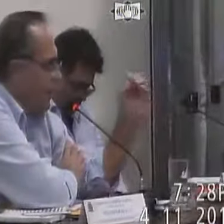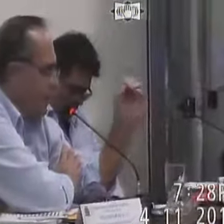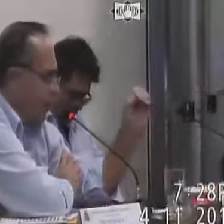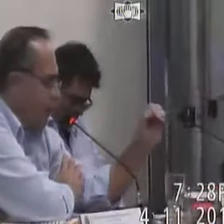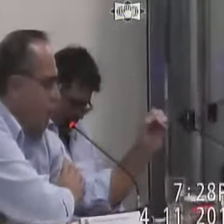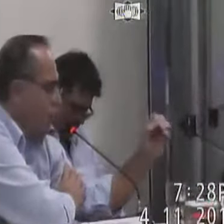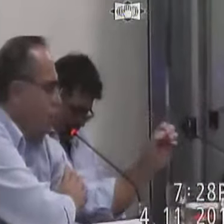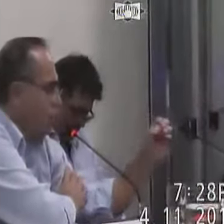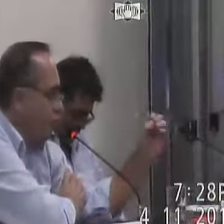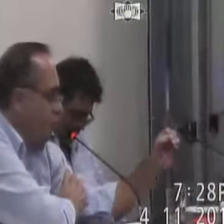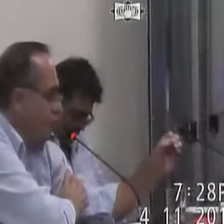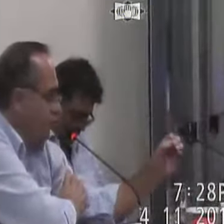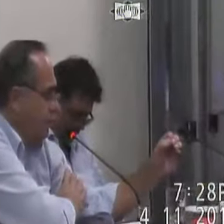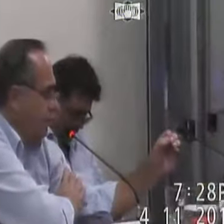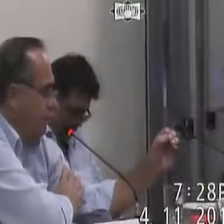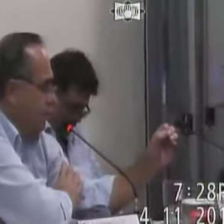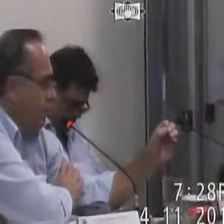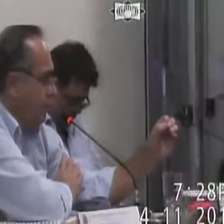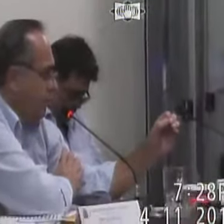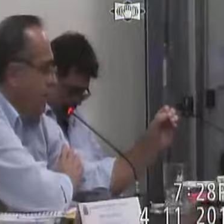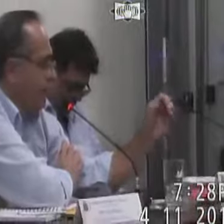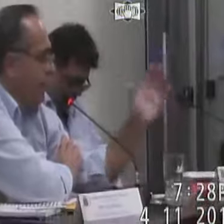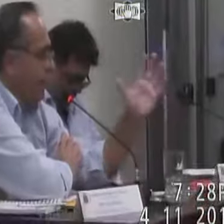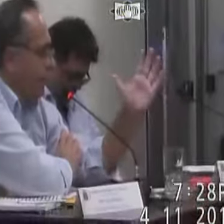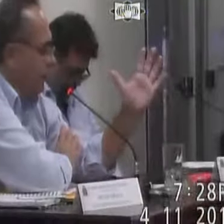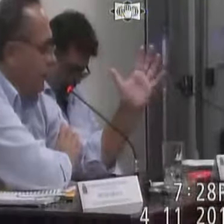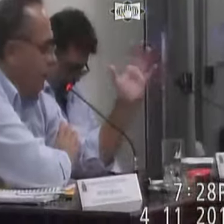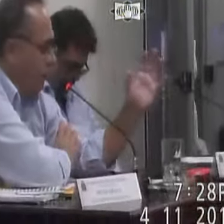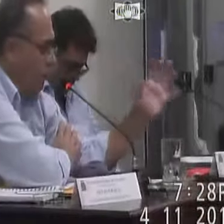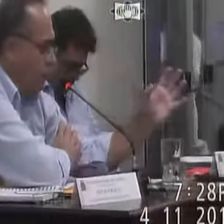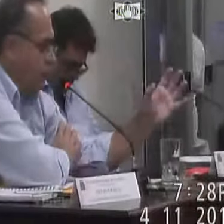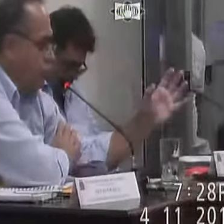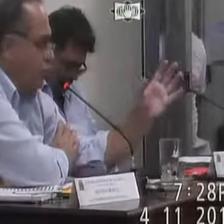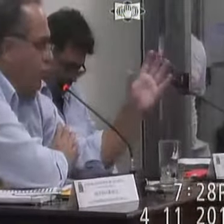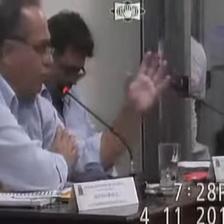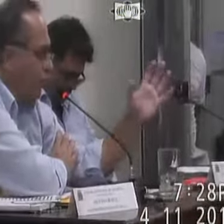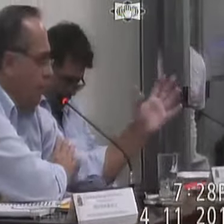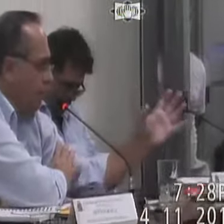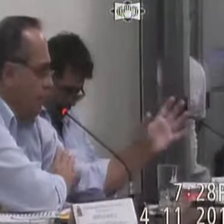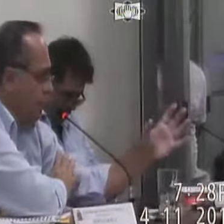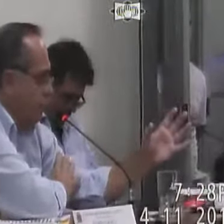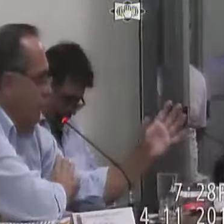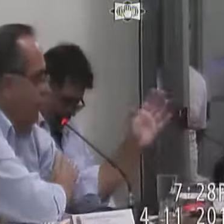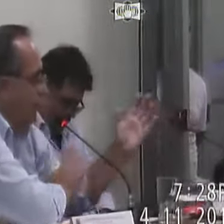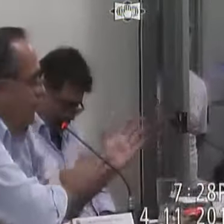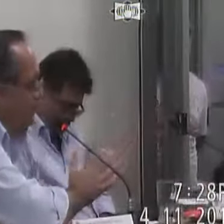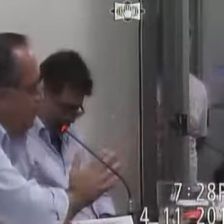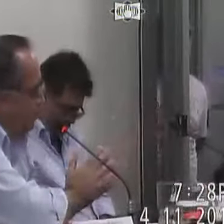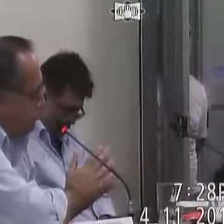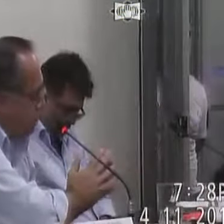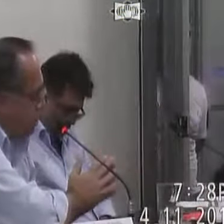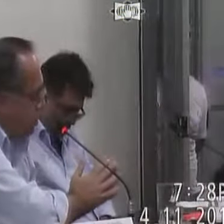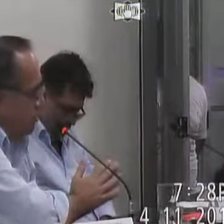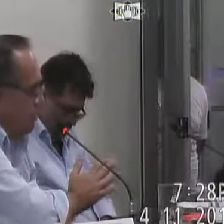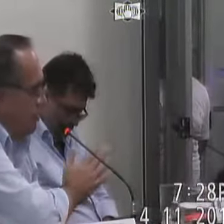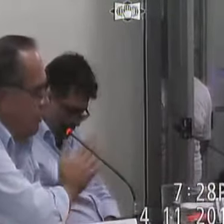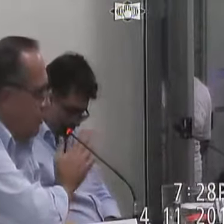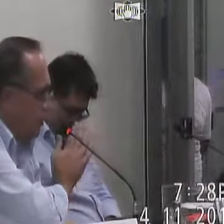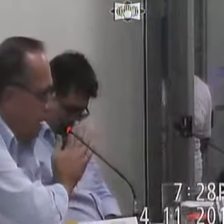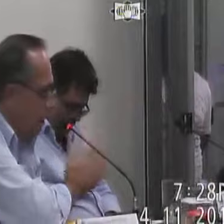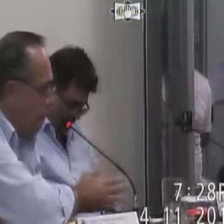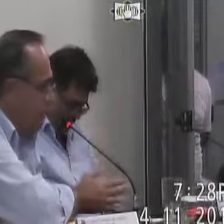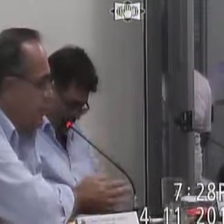É com recurso do município Então é um convênio junto com a Com o hospital escola Mas o dinheiro